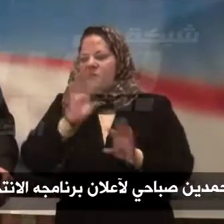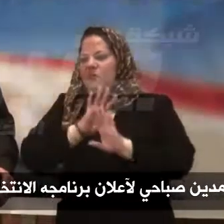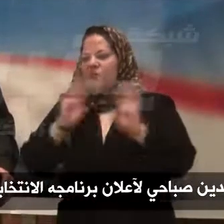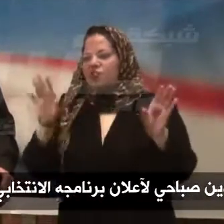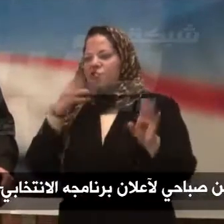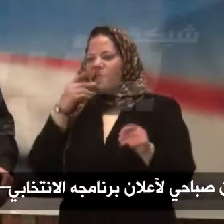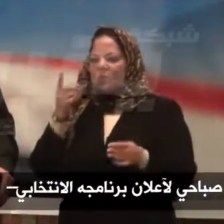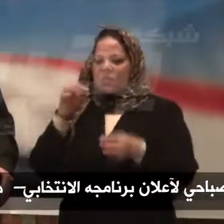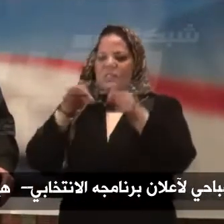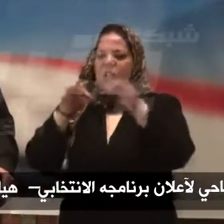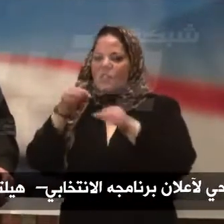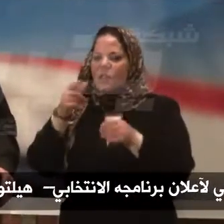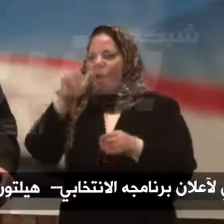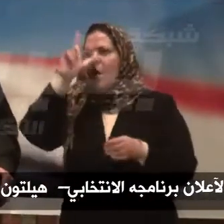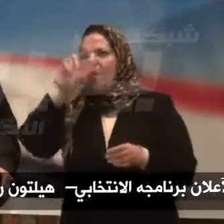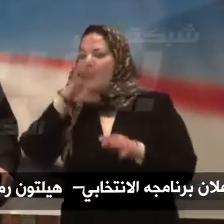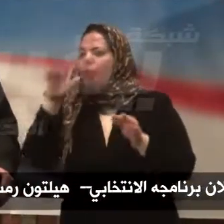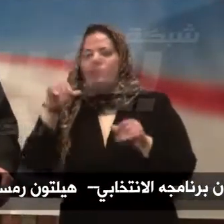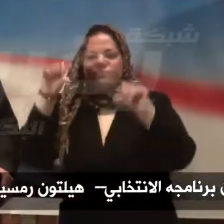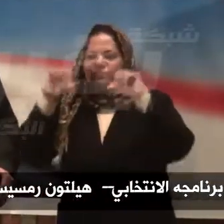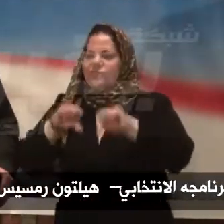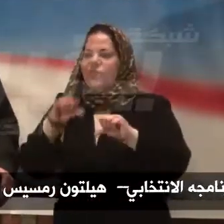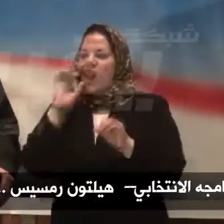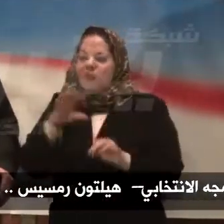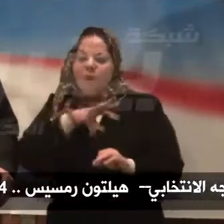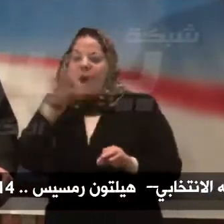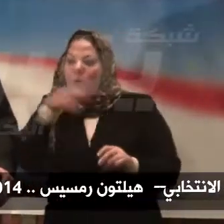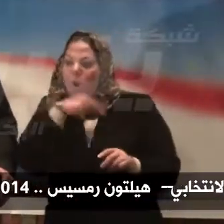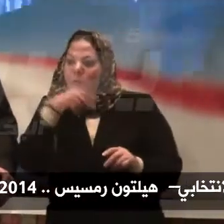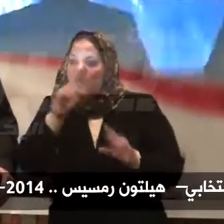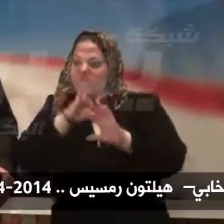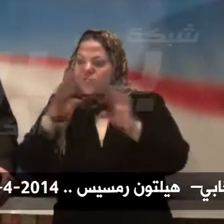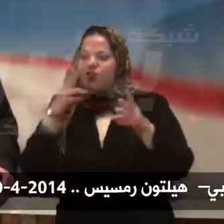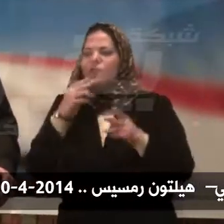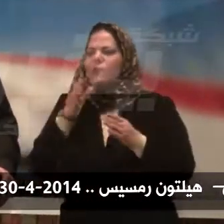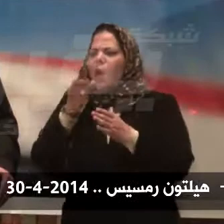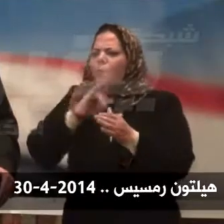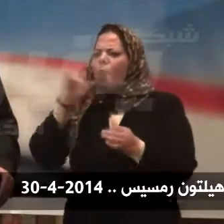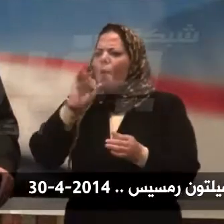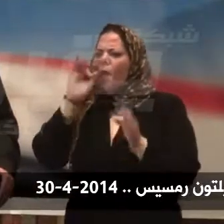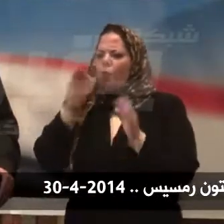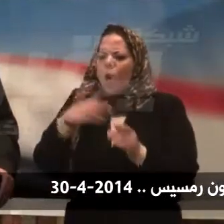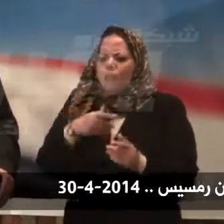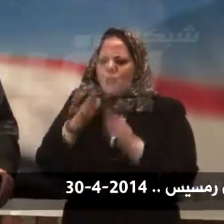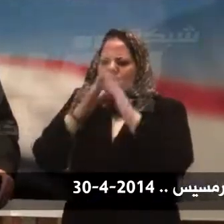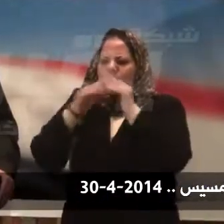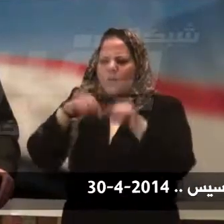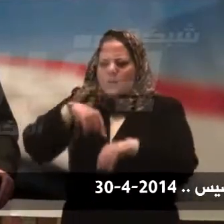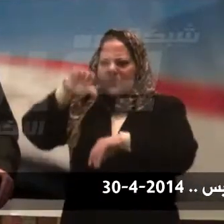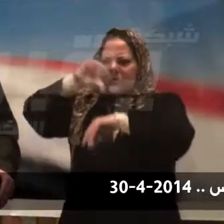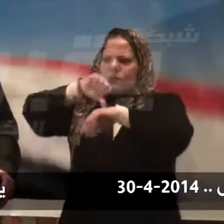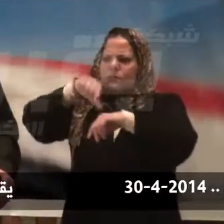ولا استقلال وطن نريد في هذا البلد